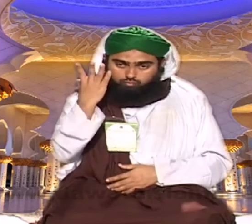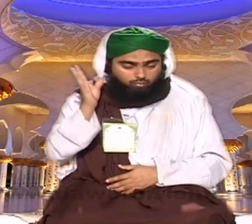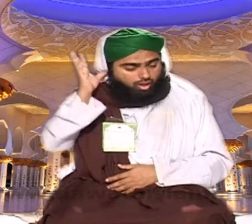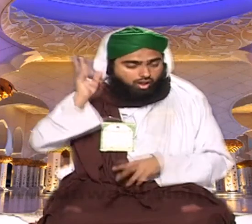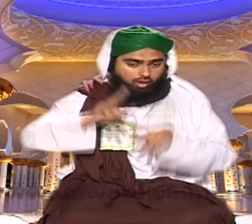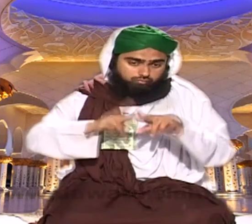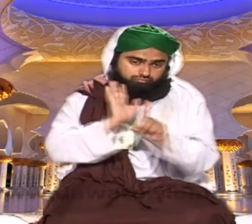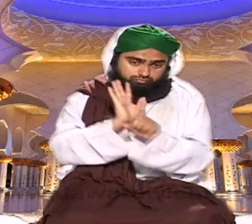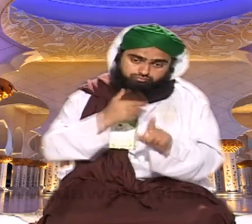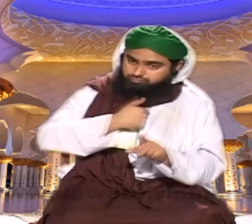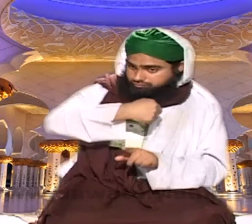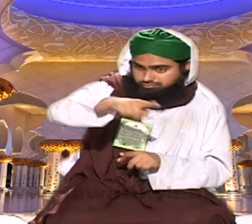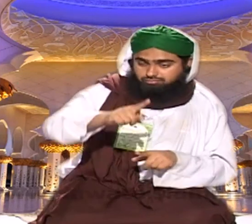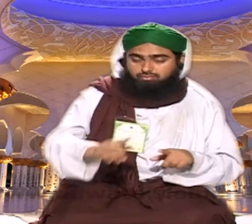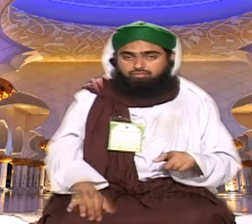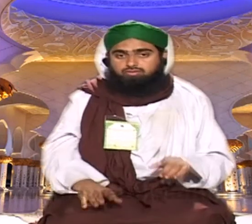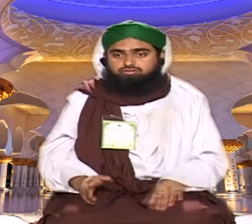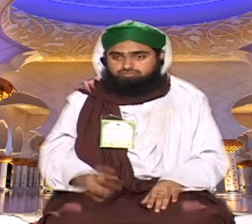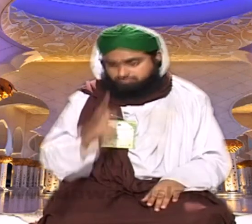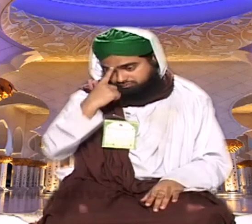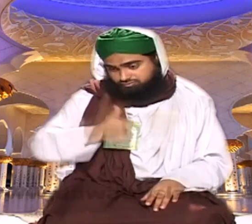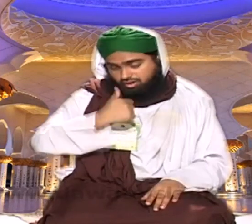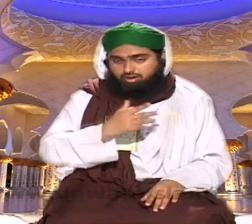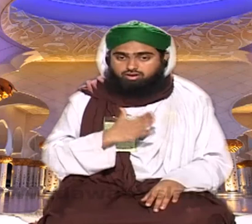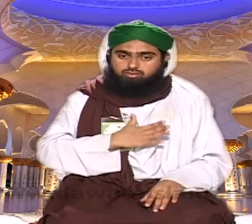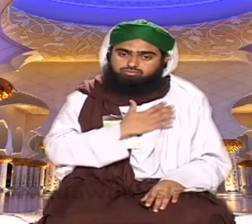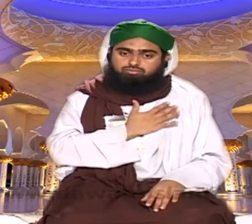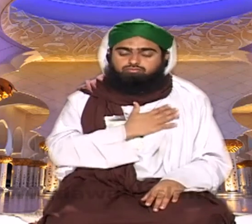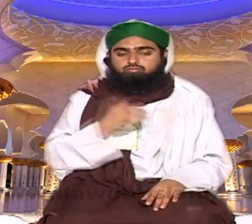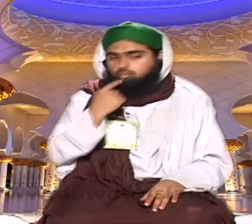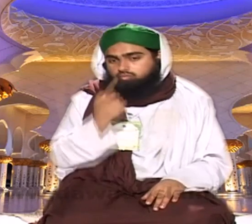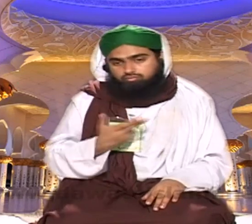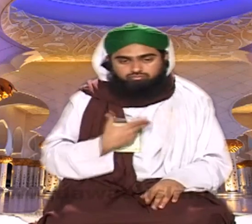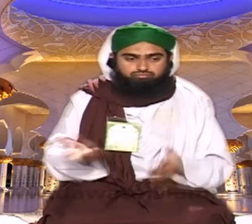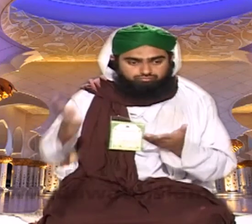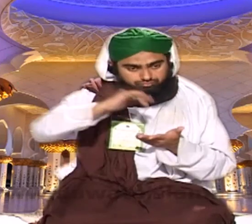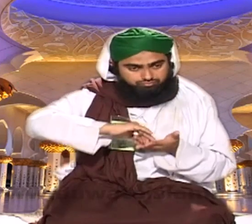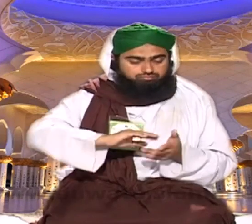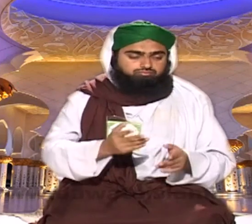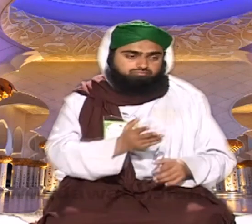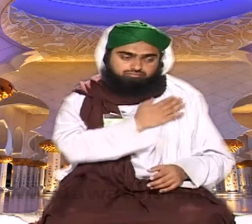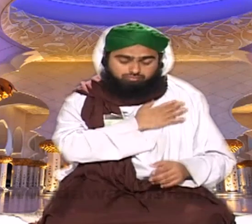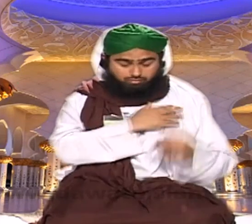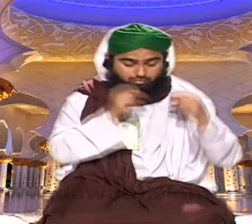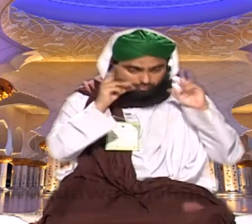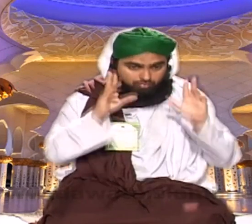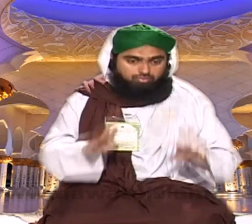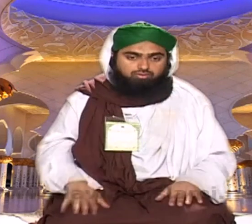انشاءاللہ پیسے اس کو دکھاؤ جان پر کھیل کر وہ چوکی دار آئے دیں بچارے گولی کا نشانہ بن جاتے ہیں